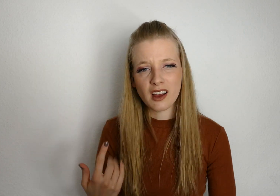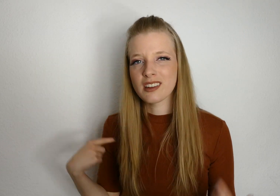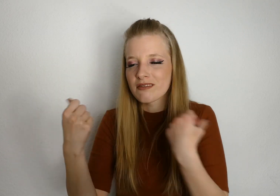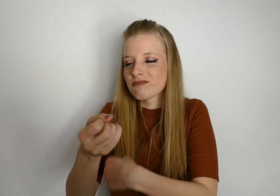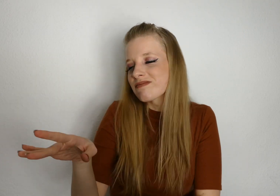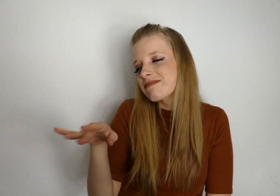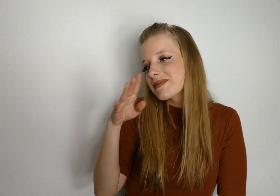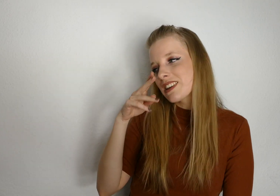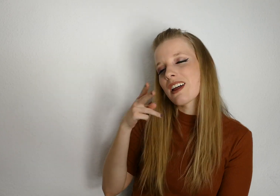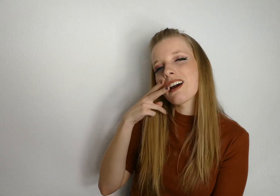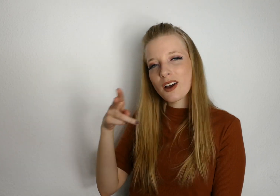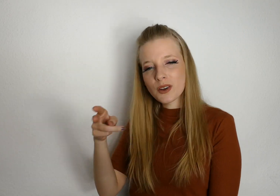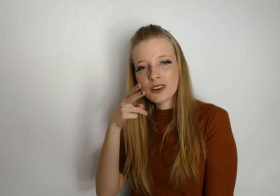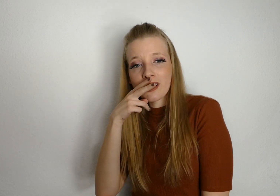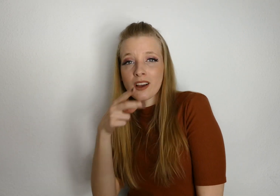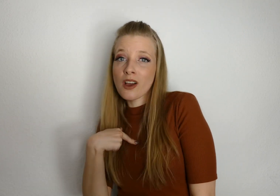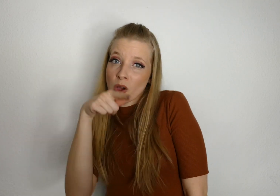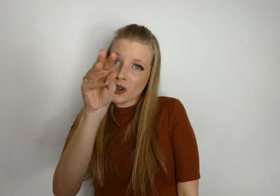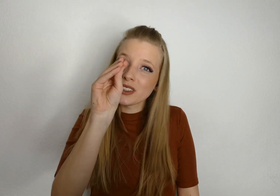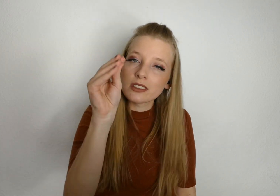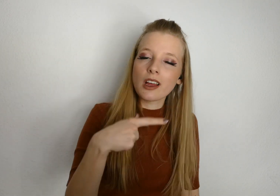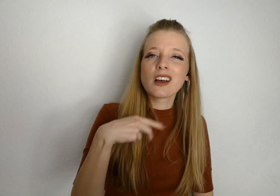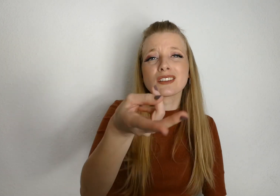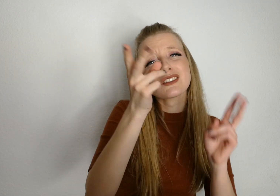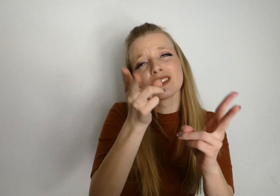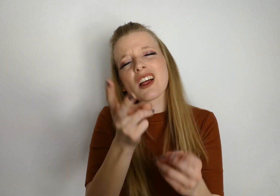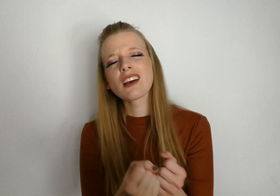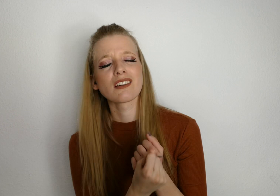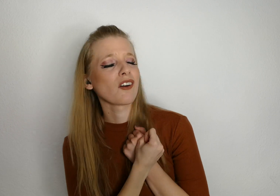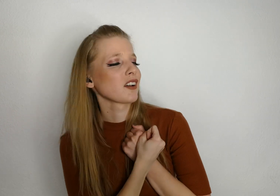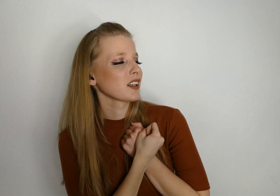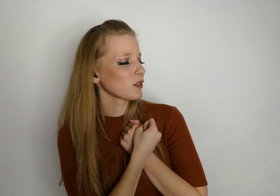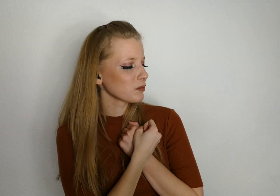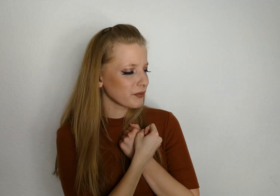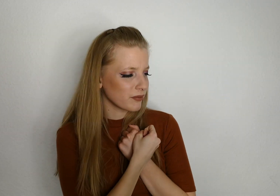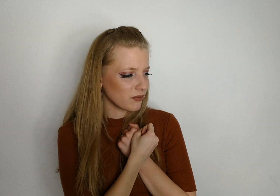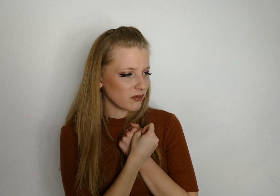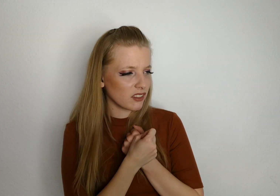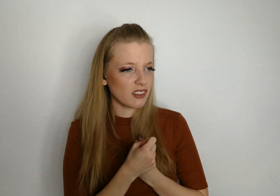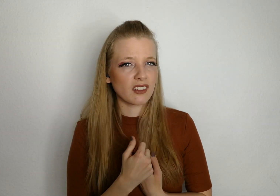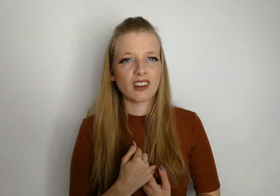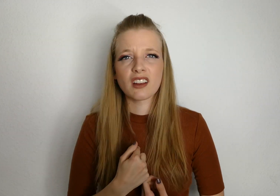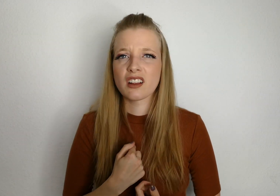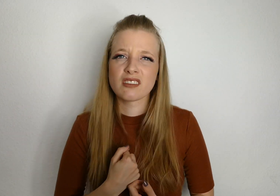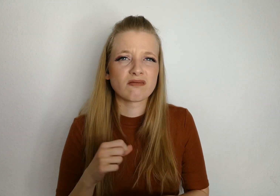Jacke riecht nach Rauch Und dir zu sagen, dass ich dich noch lieb Habe ich mich nicht getraut